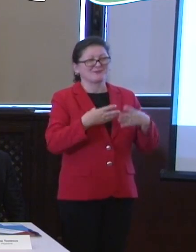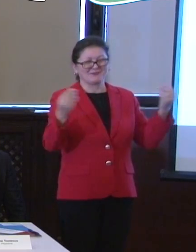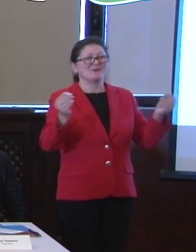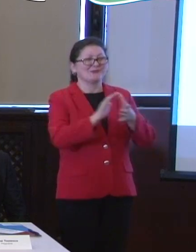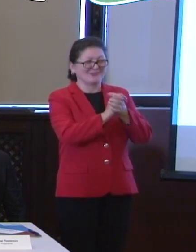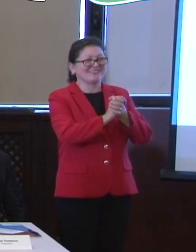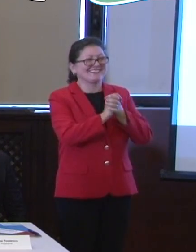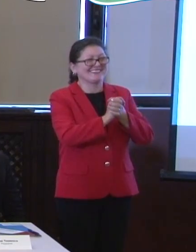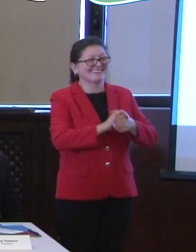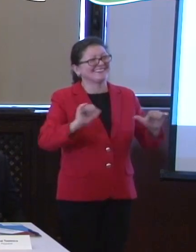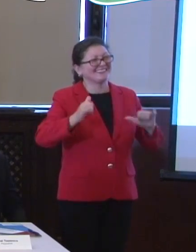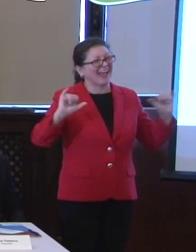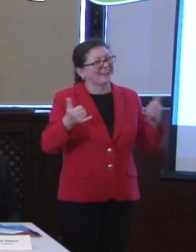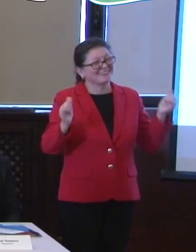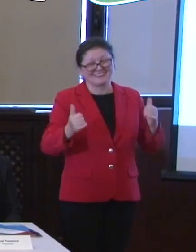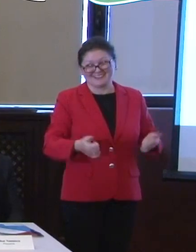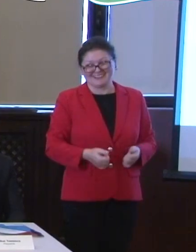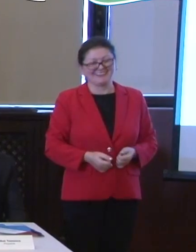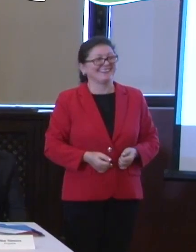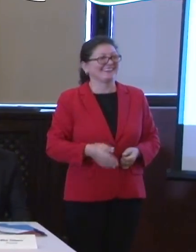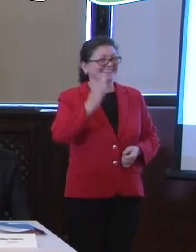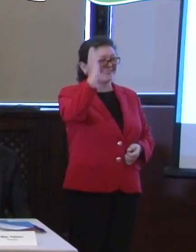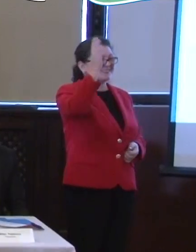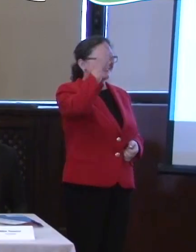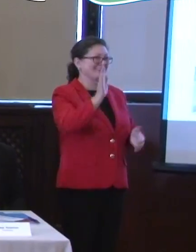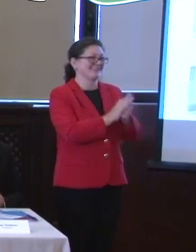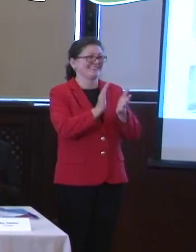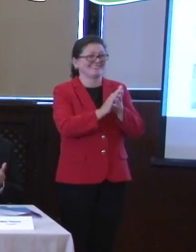activitatea pe care ați nu și-i mulțumesc pentru vizionare.